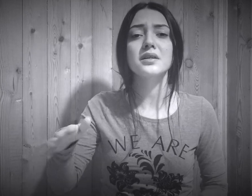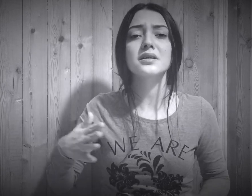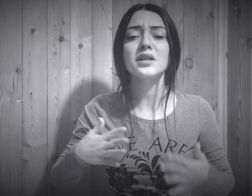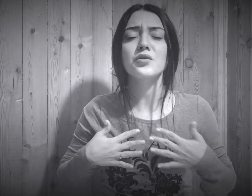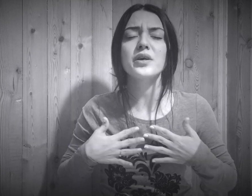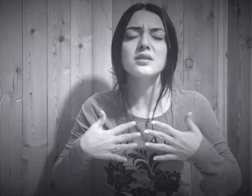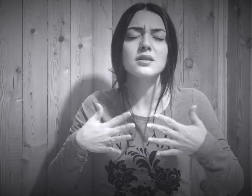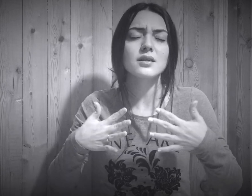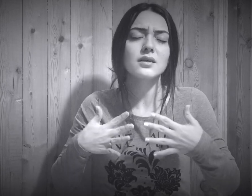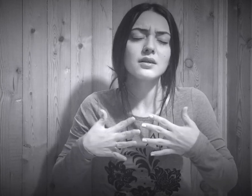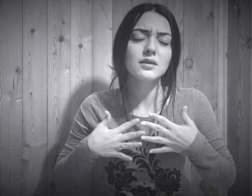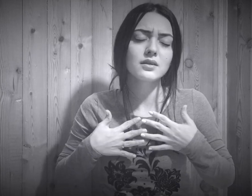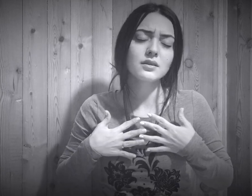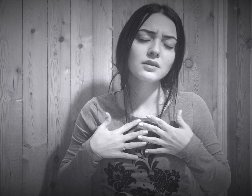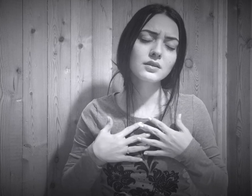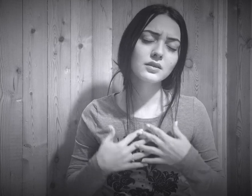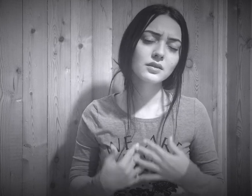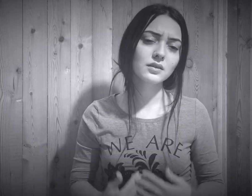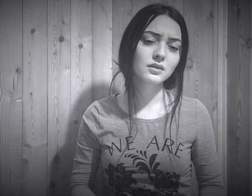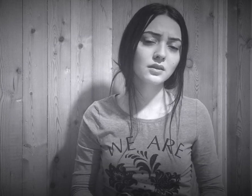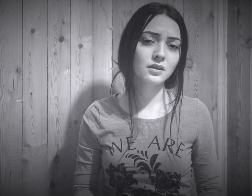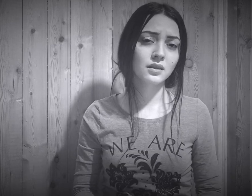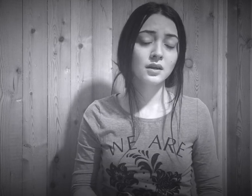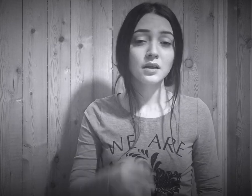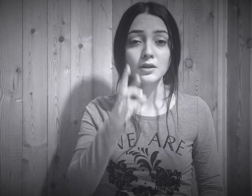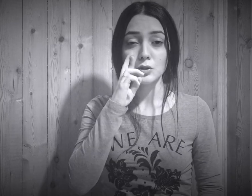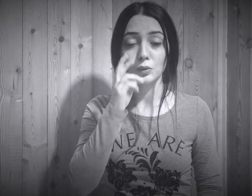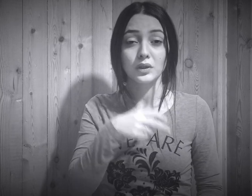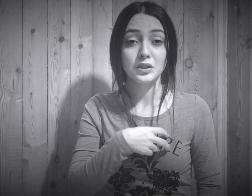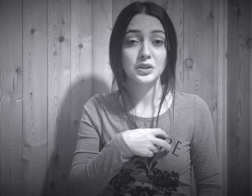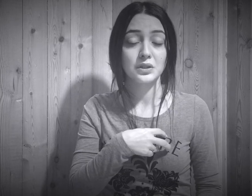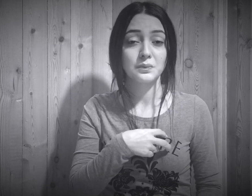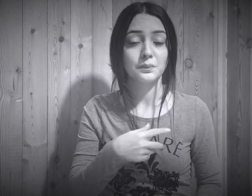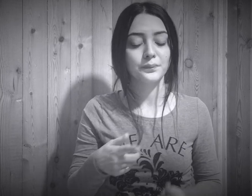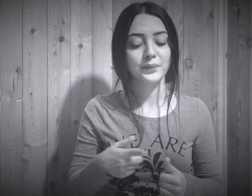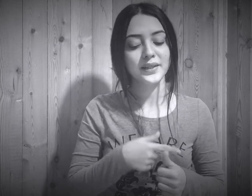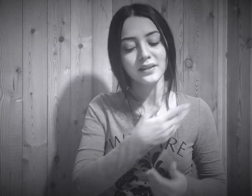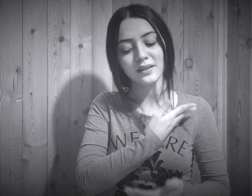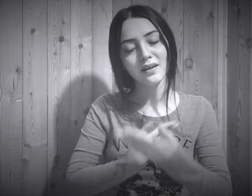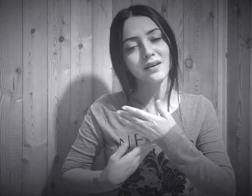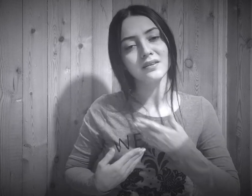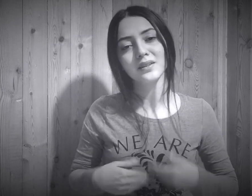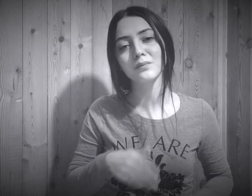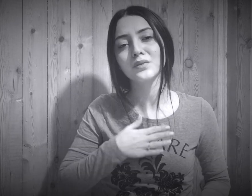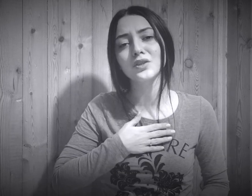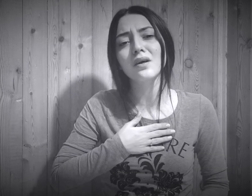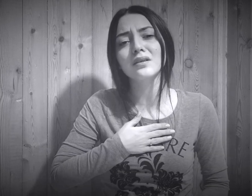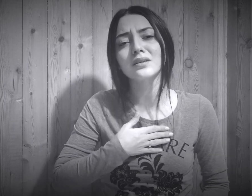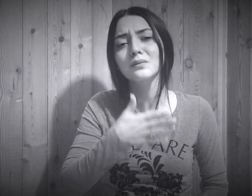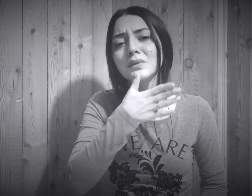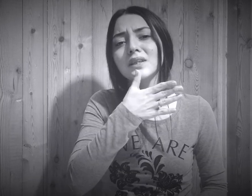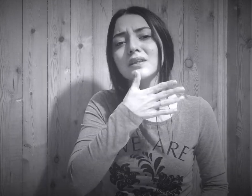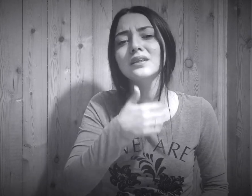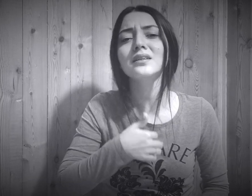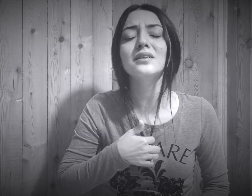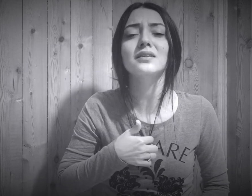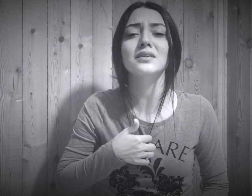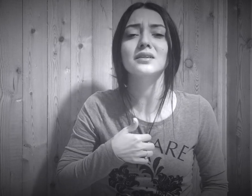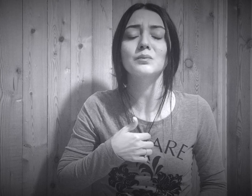nefeste Son aşkım ilk yârim can bildiğim